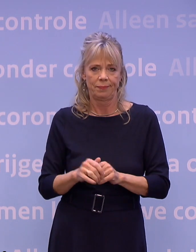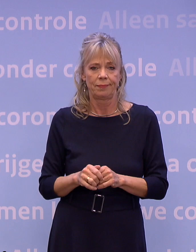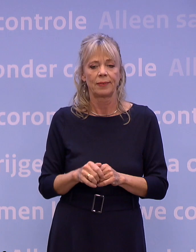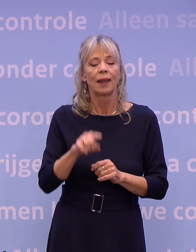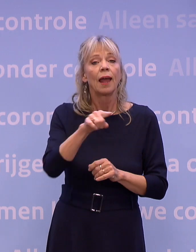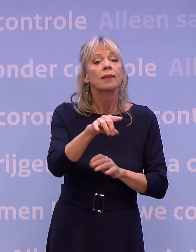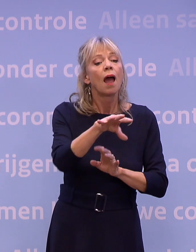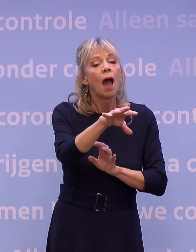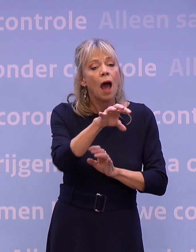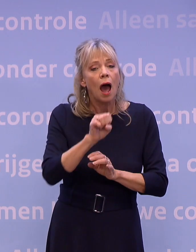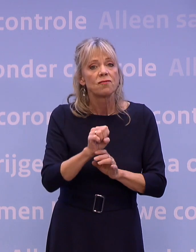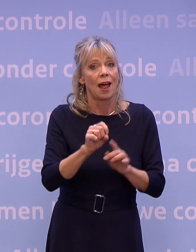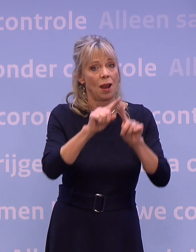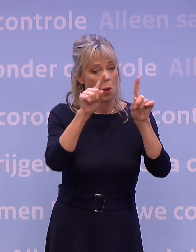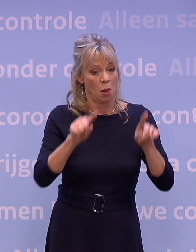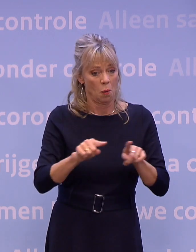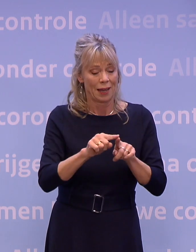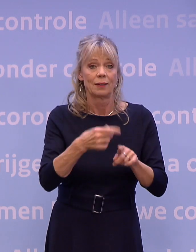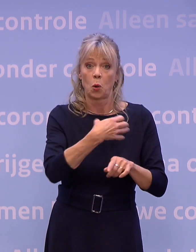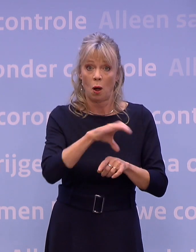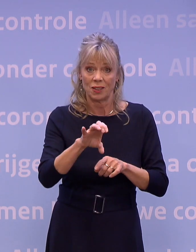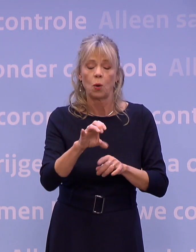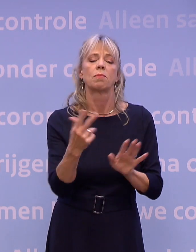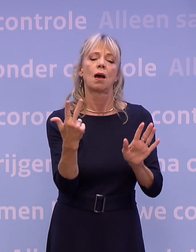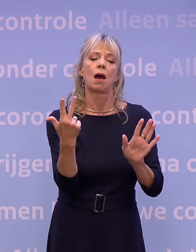van coffeeshops sluit ook om acht uur s'avonds.